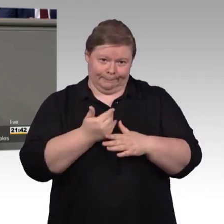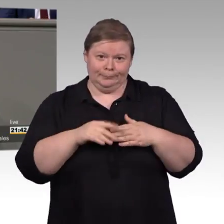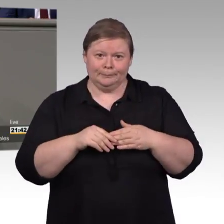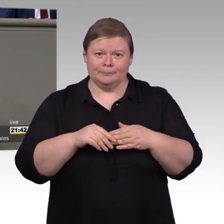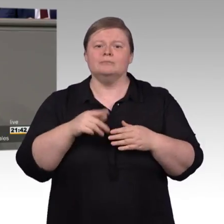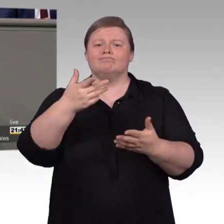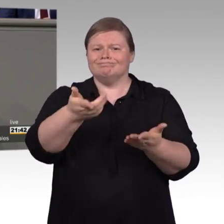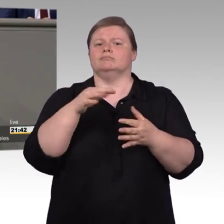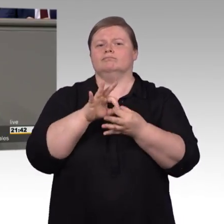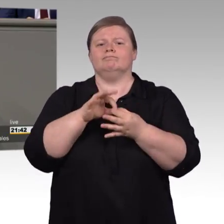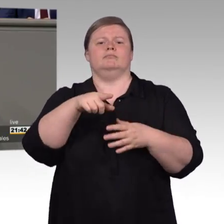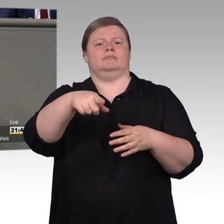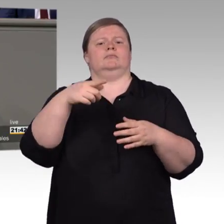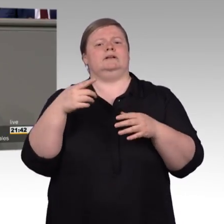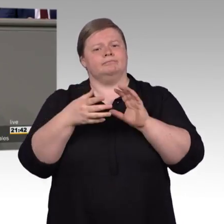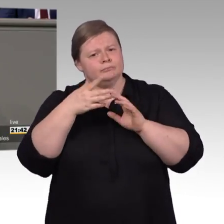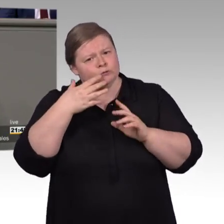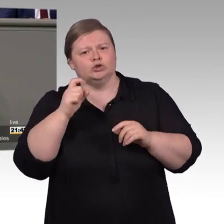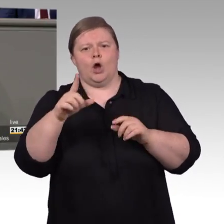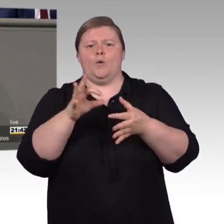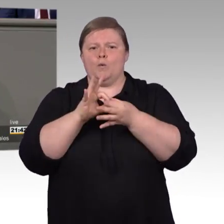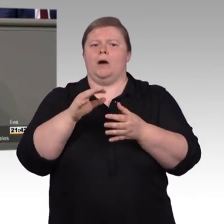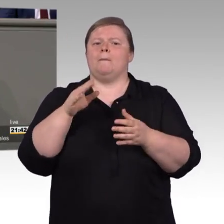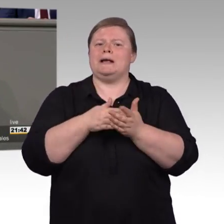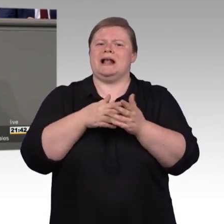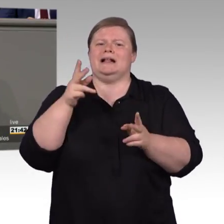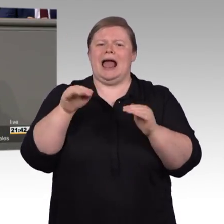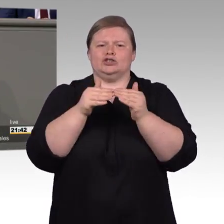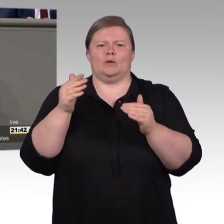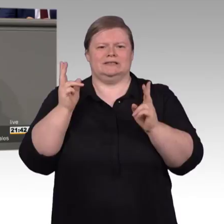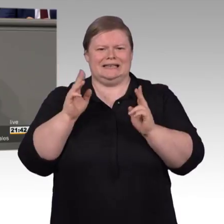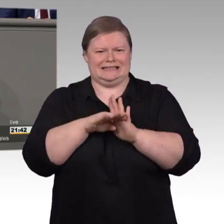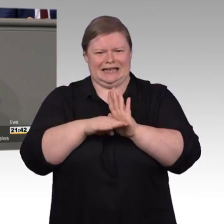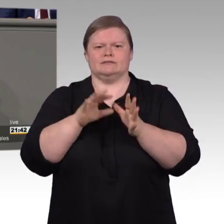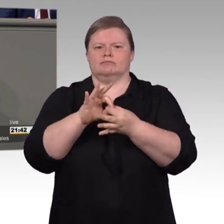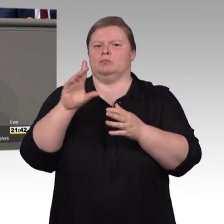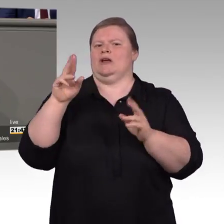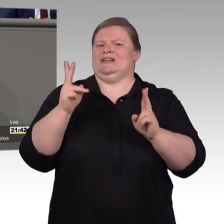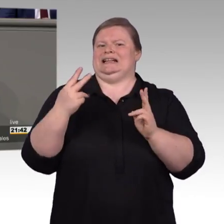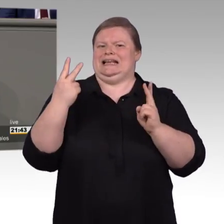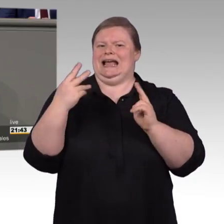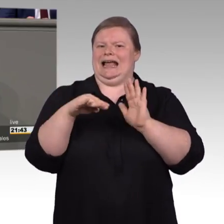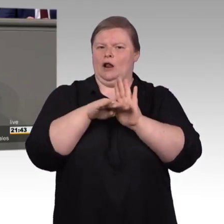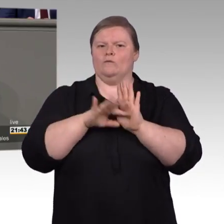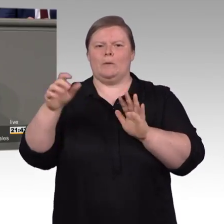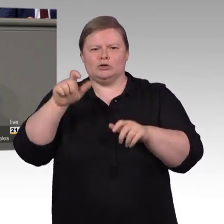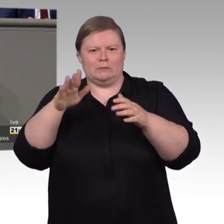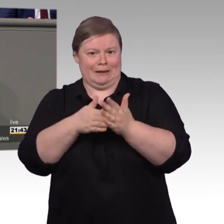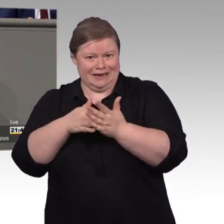die Untertitelung von Videos auf der Homepage und auf den Seiten in den sozialen Medien des Bundesministeriums für Arbeit und Soziales. Das ist schon teilweise